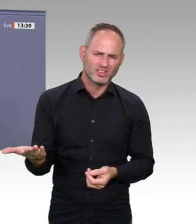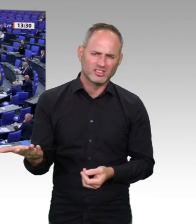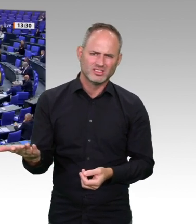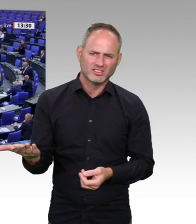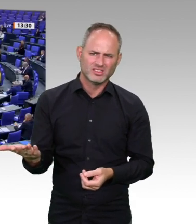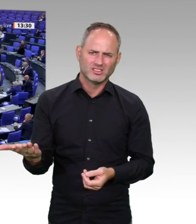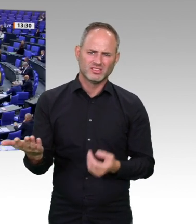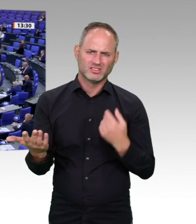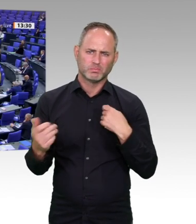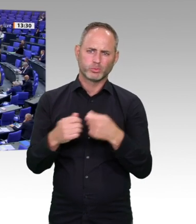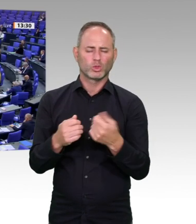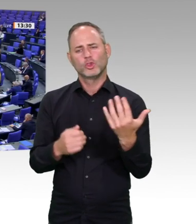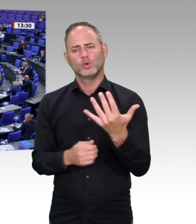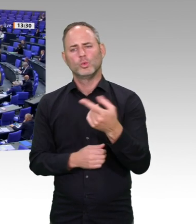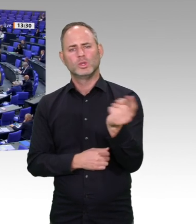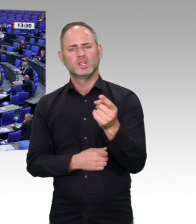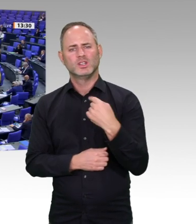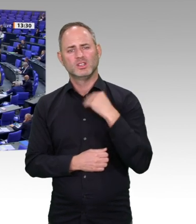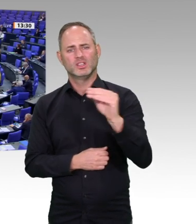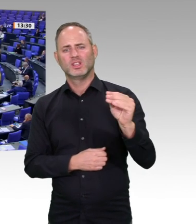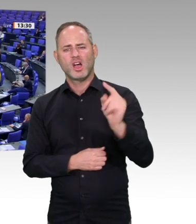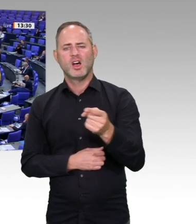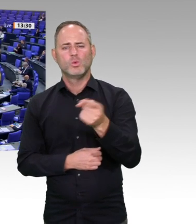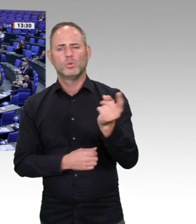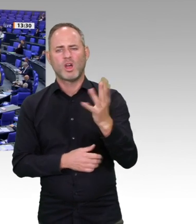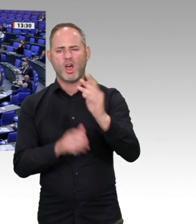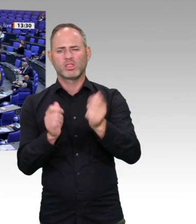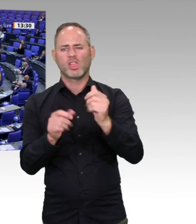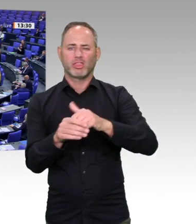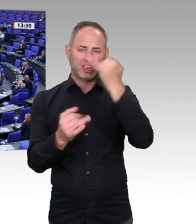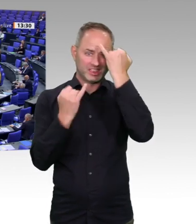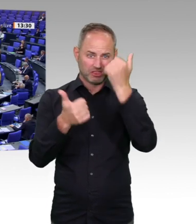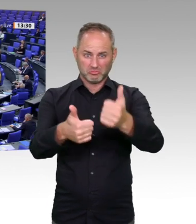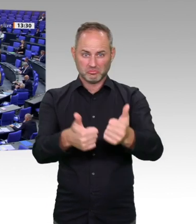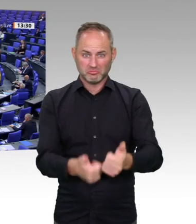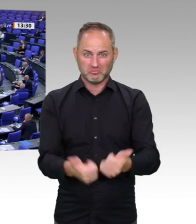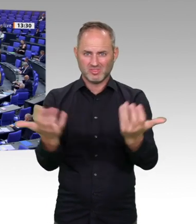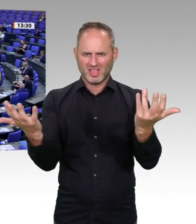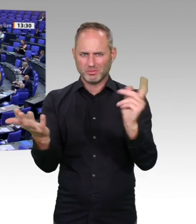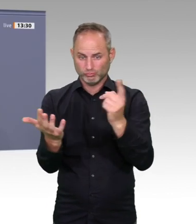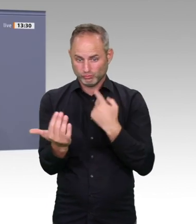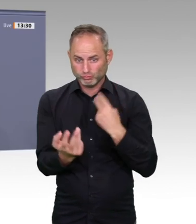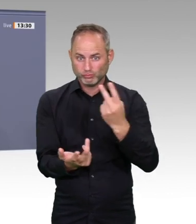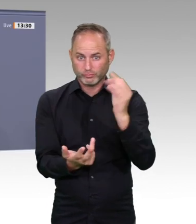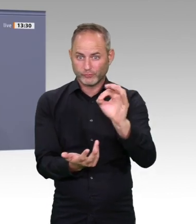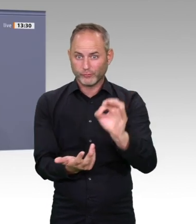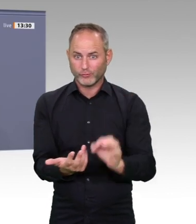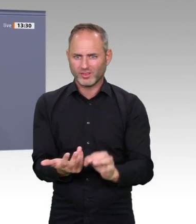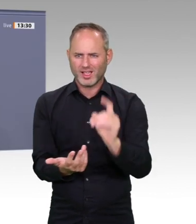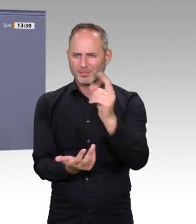Fazit. Nur wenn wir Bildung, Innovation und Digitalisierung auch selbst nachhaltig gestalten, können Sie